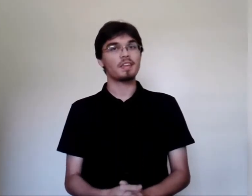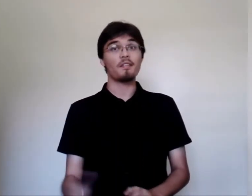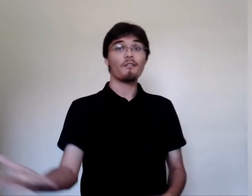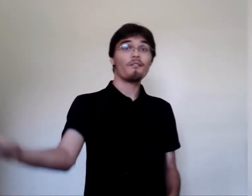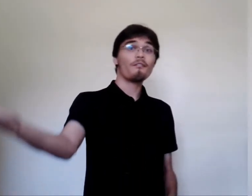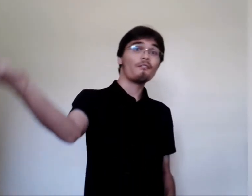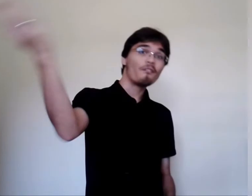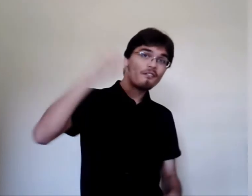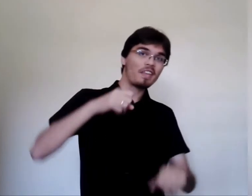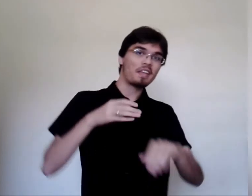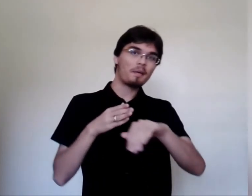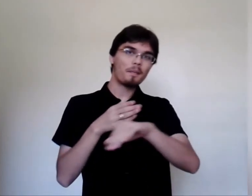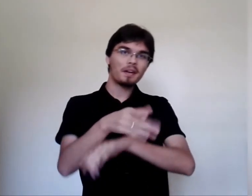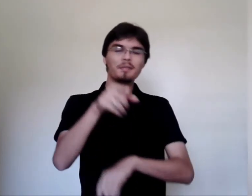Venha participar você também!